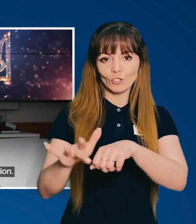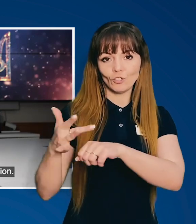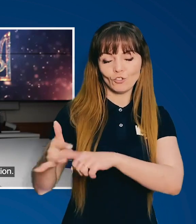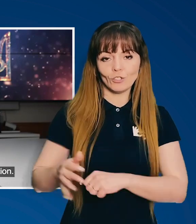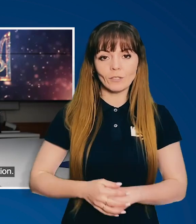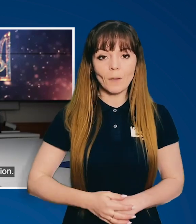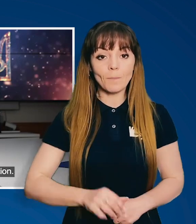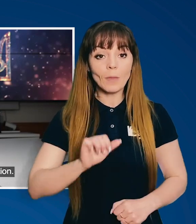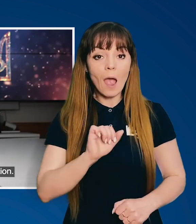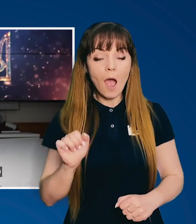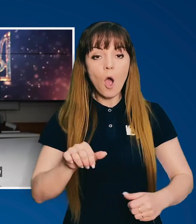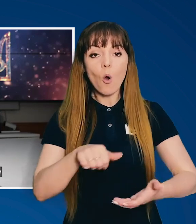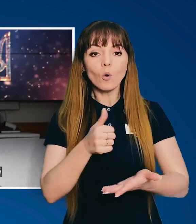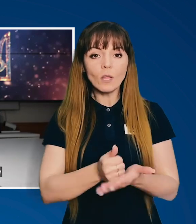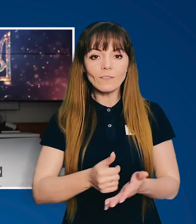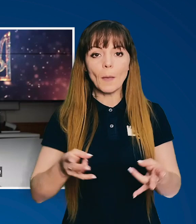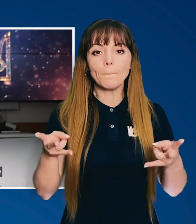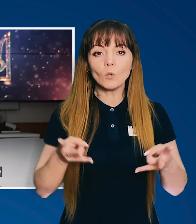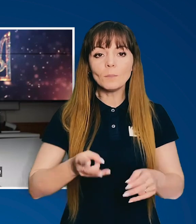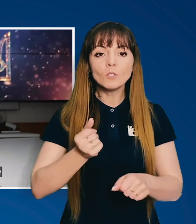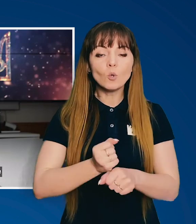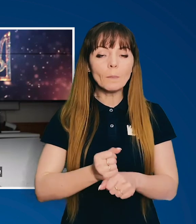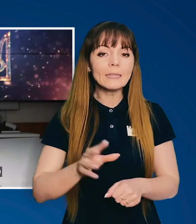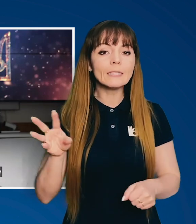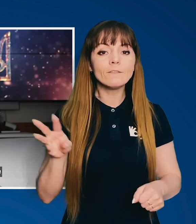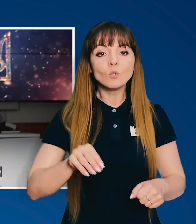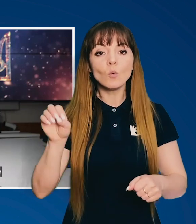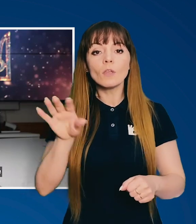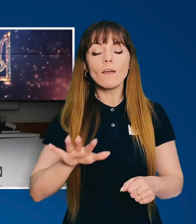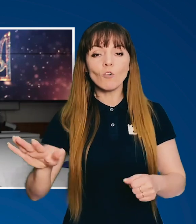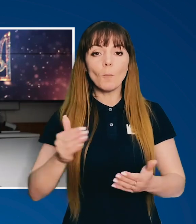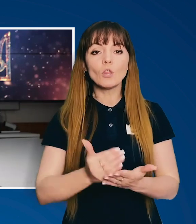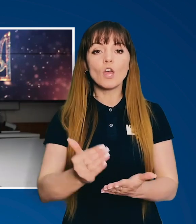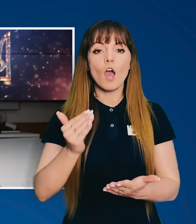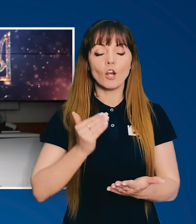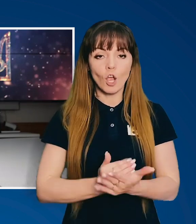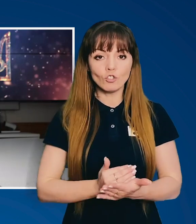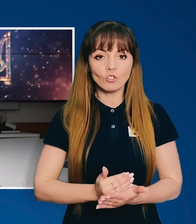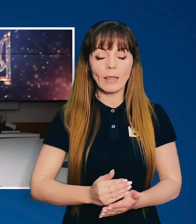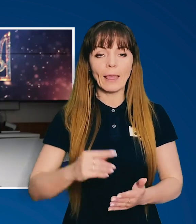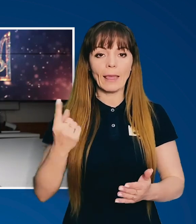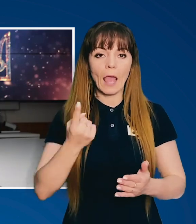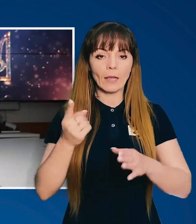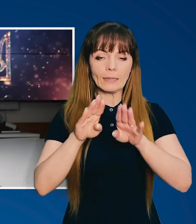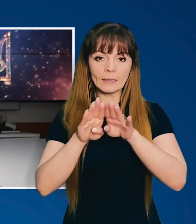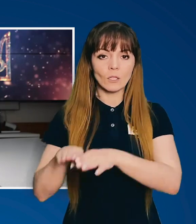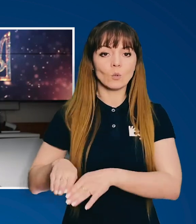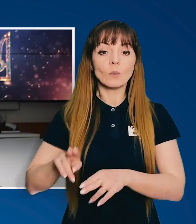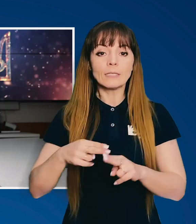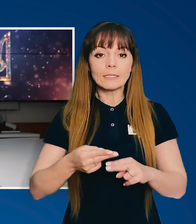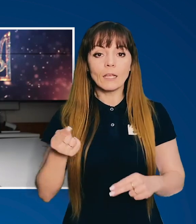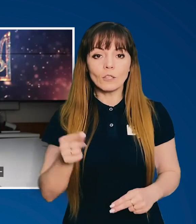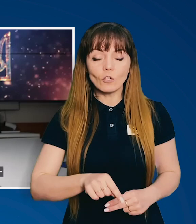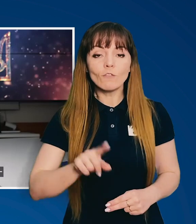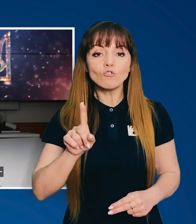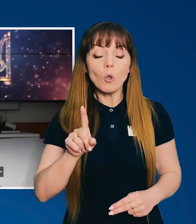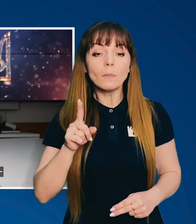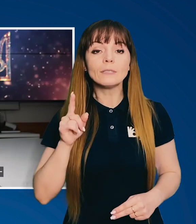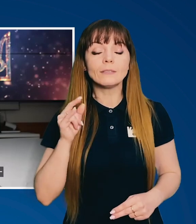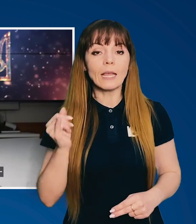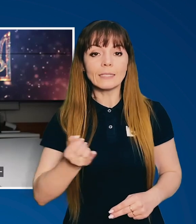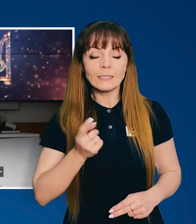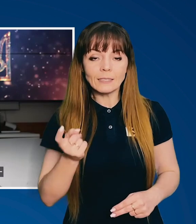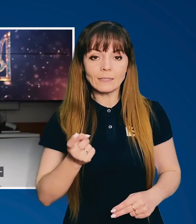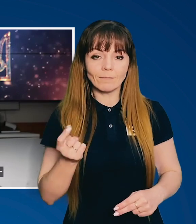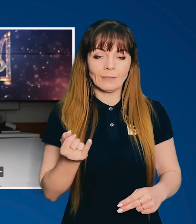вашого ж знищення. А головне, потрібно зробити всю Європу нарешті єдиною. Це те, в